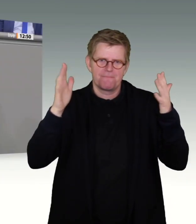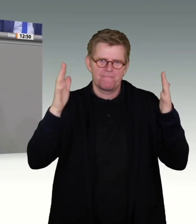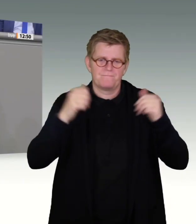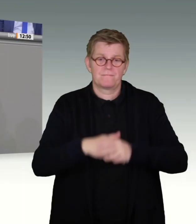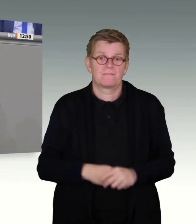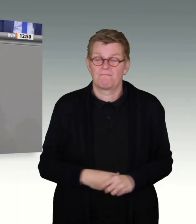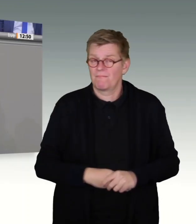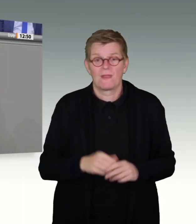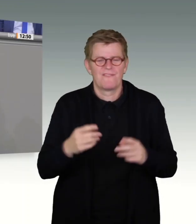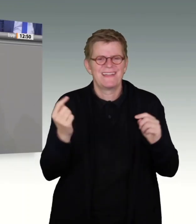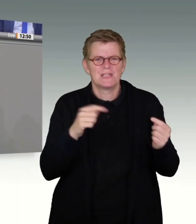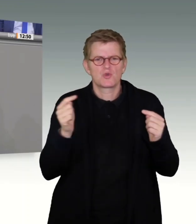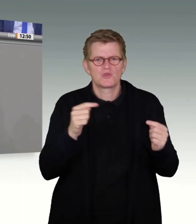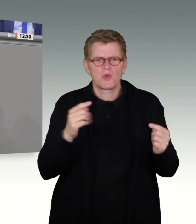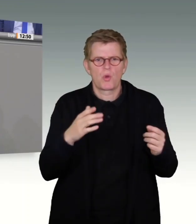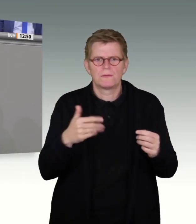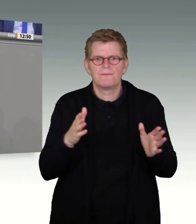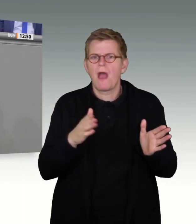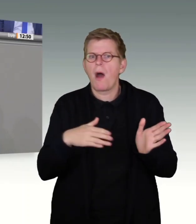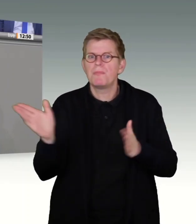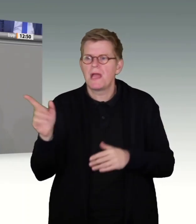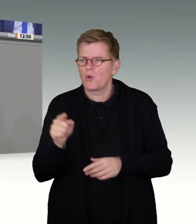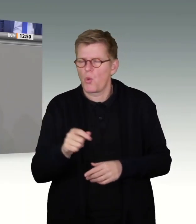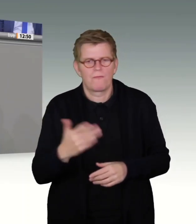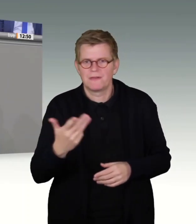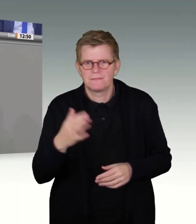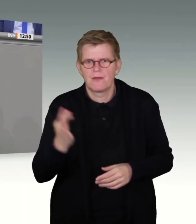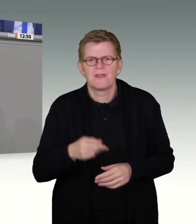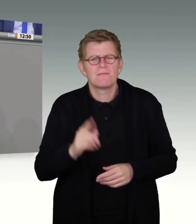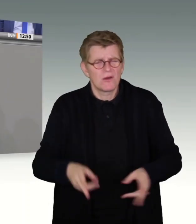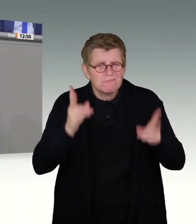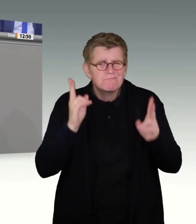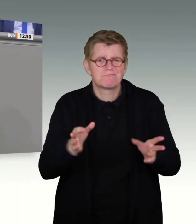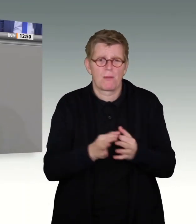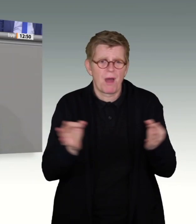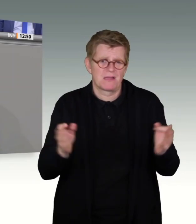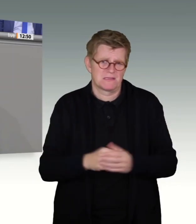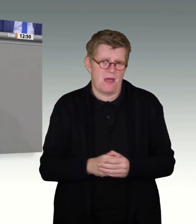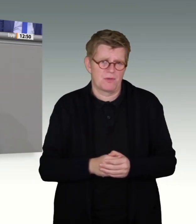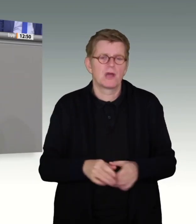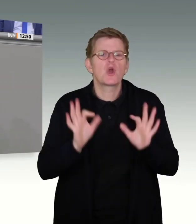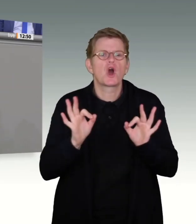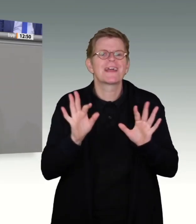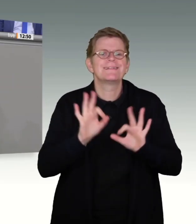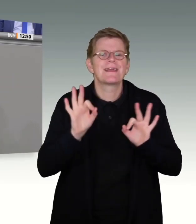Sie lenkt davon ab, dass wir endlich zielgerichtete Maßnahmen zur Abwehr von konkreten Gefahren brauchen.